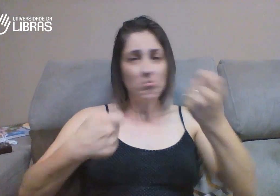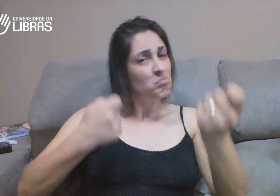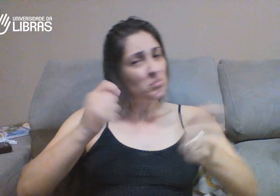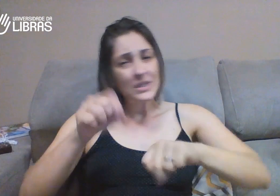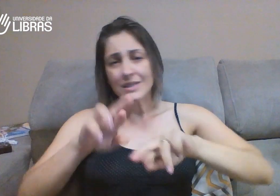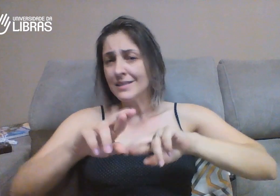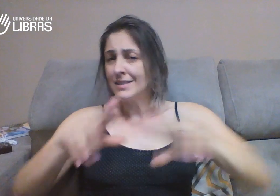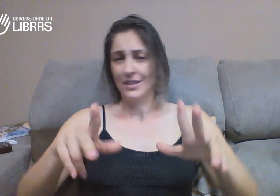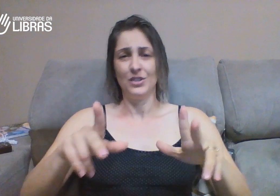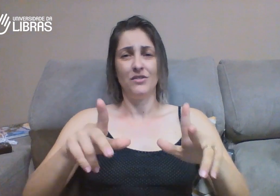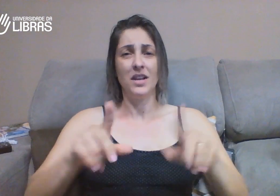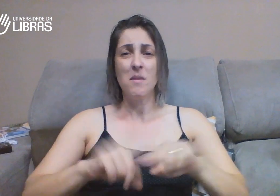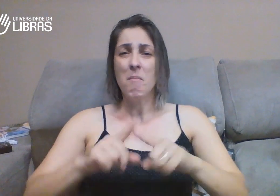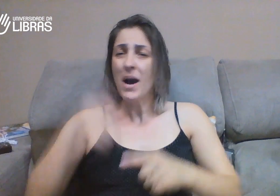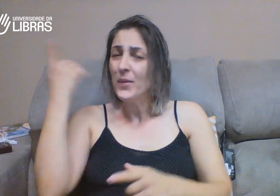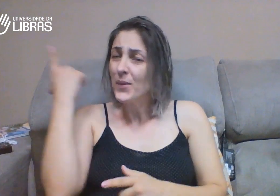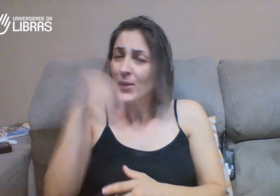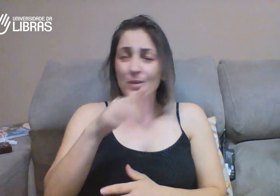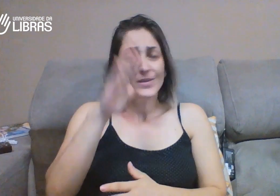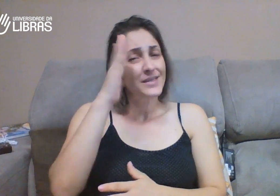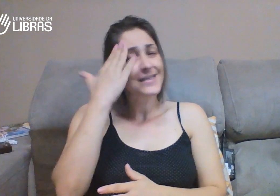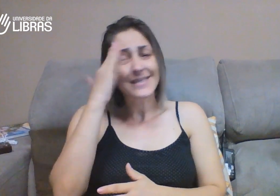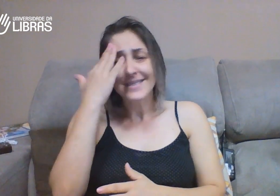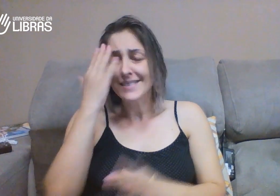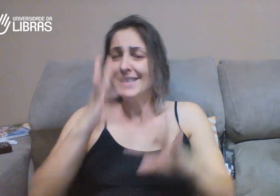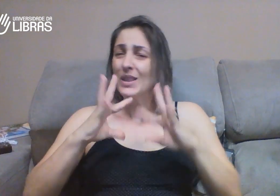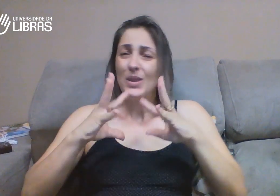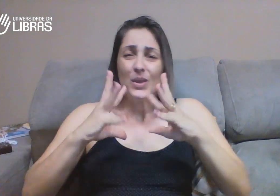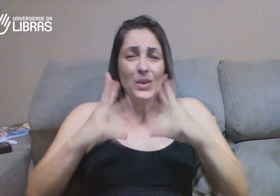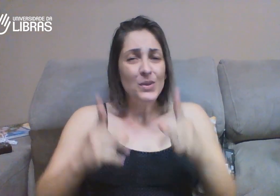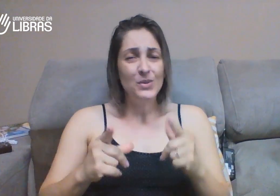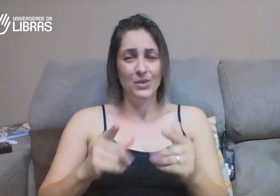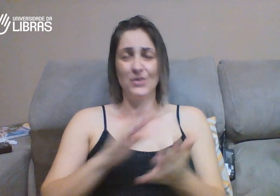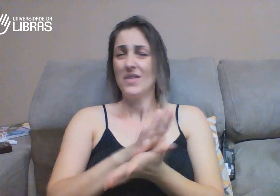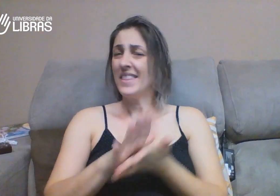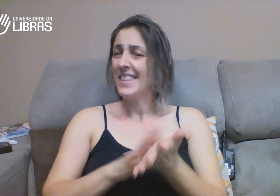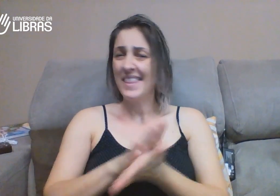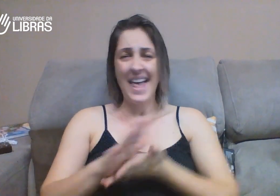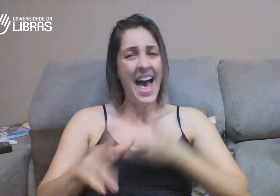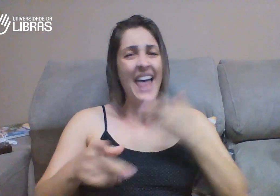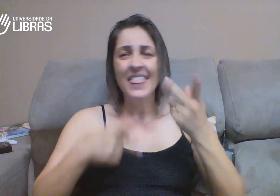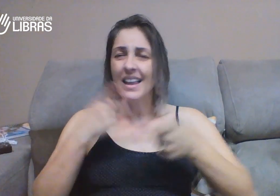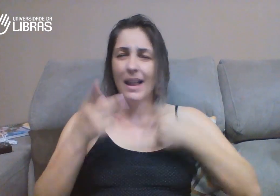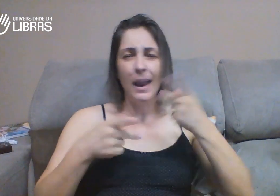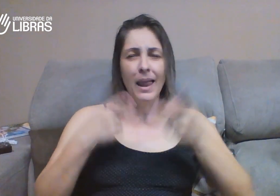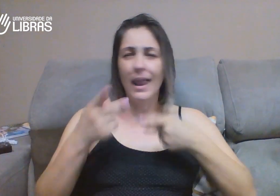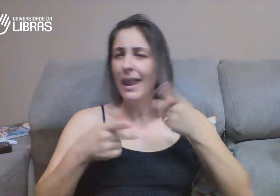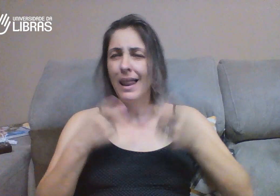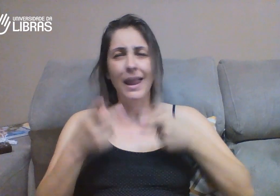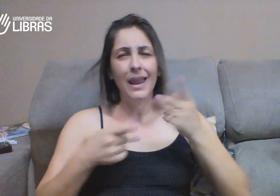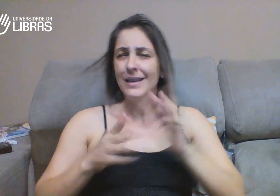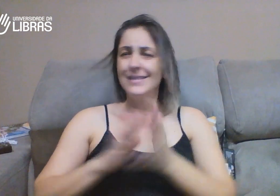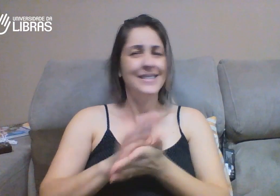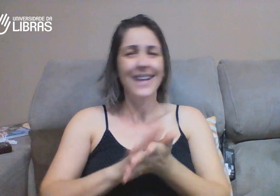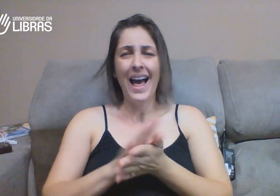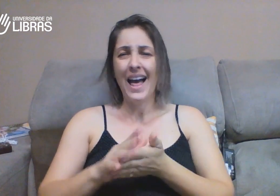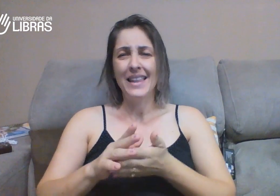sinais, né? Que pra mim eram diferentes. Mas eu tava entendendo tudo. E a gente não ficava conversando, assim,